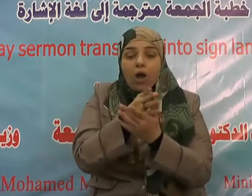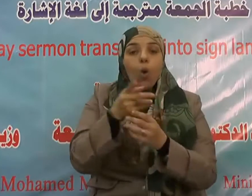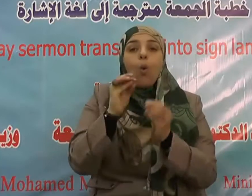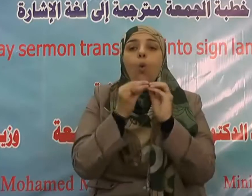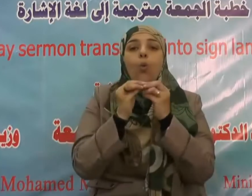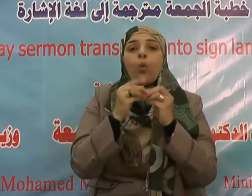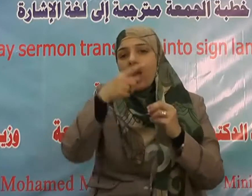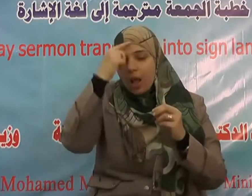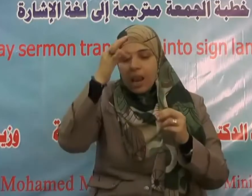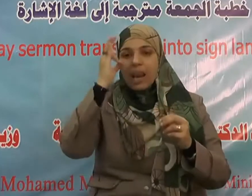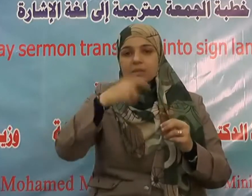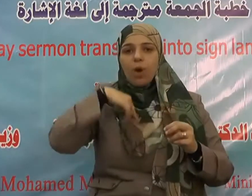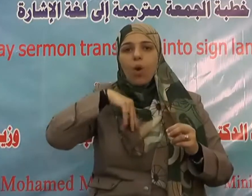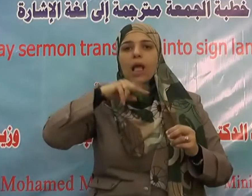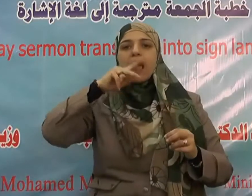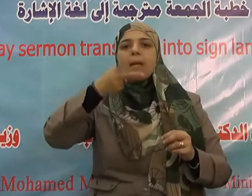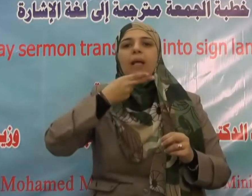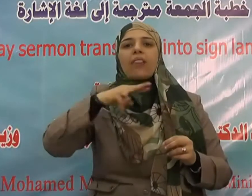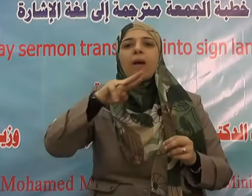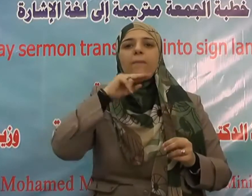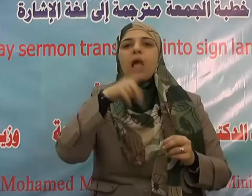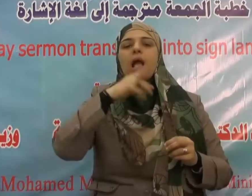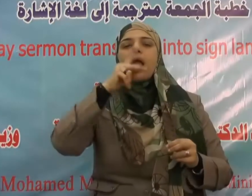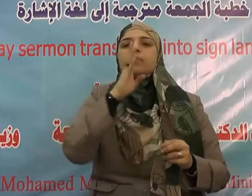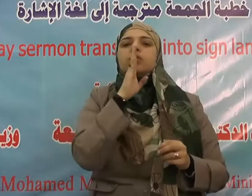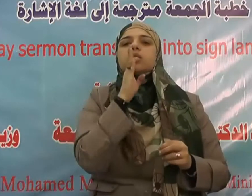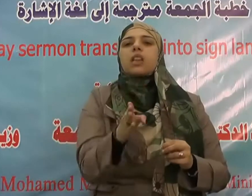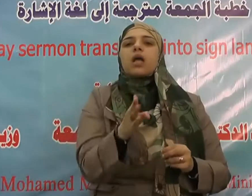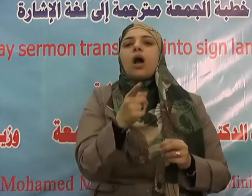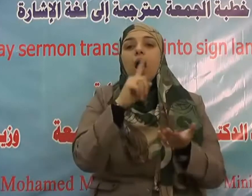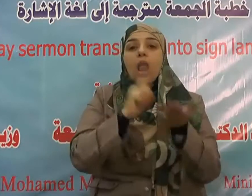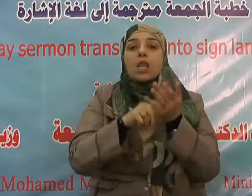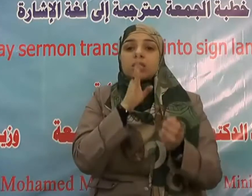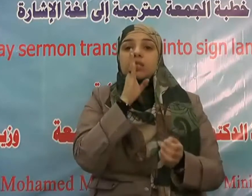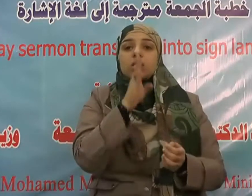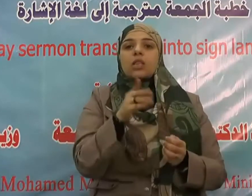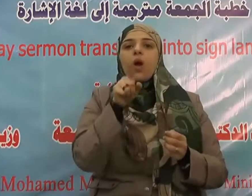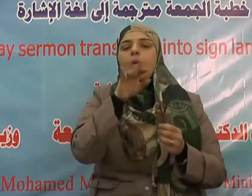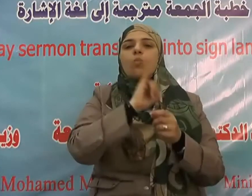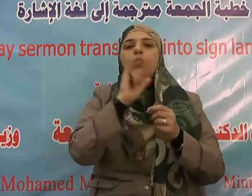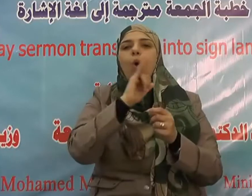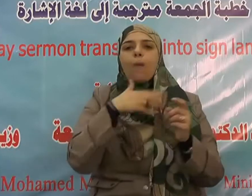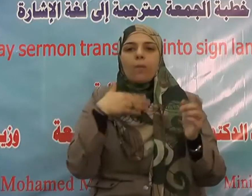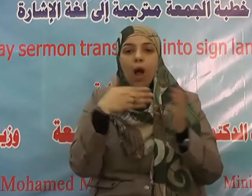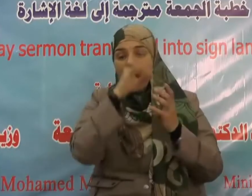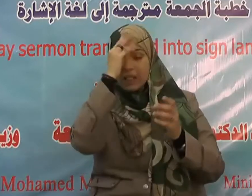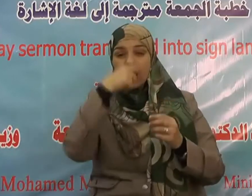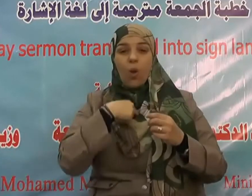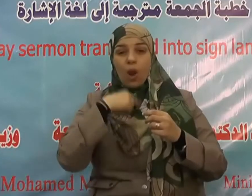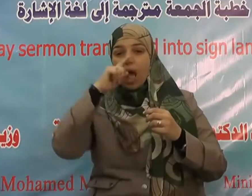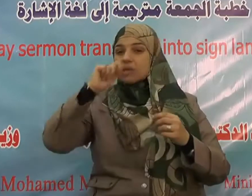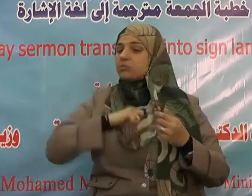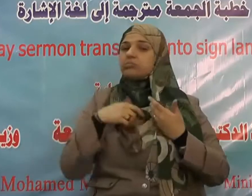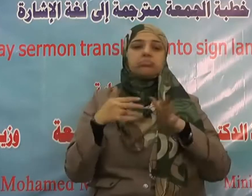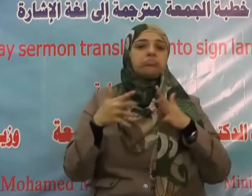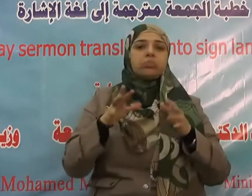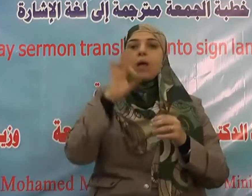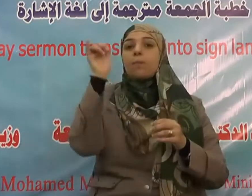وهذا ما يجعله يتقلب بين مقام الشكر حال السراء